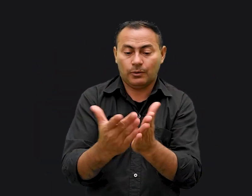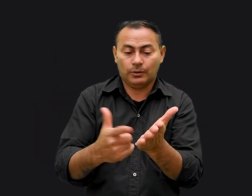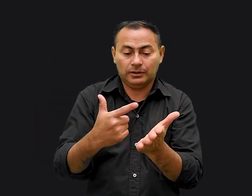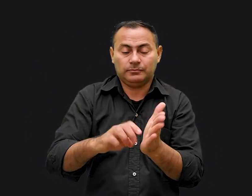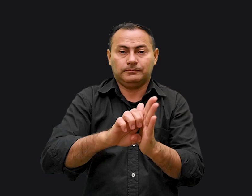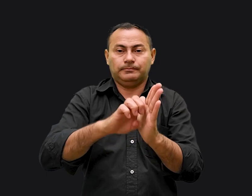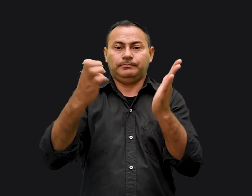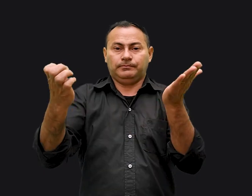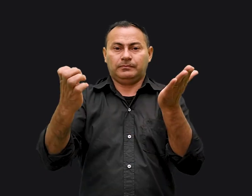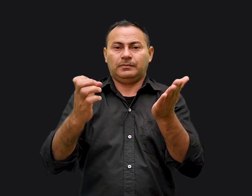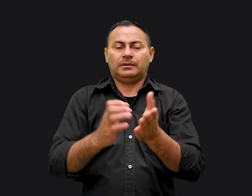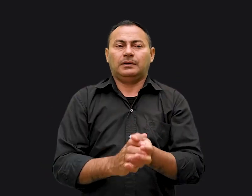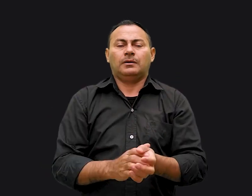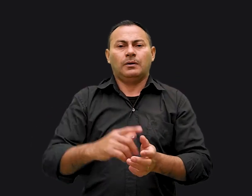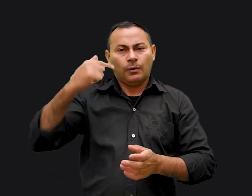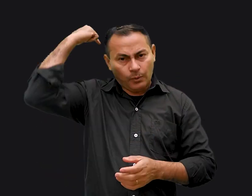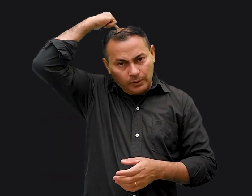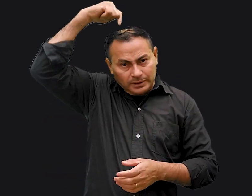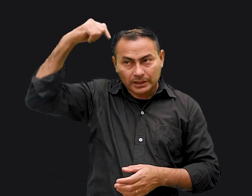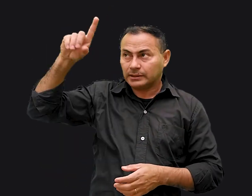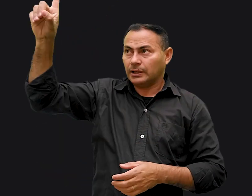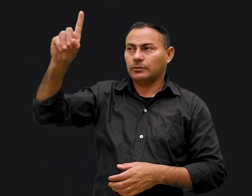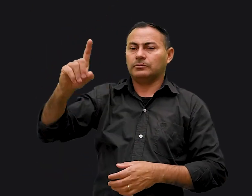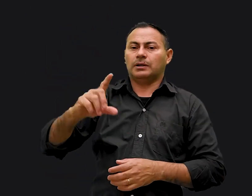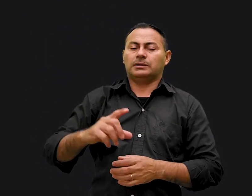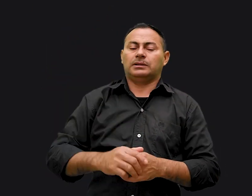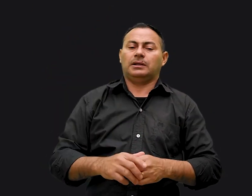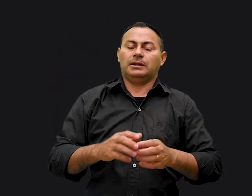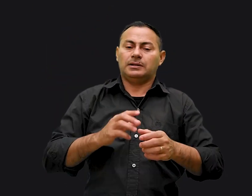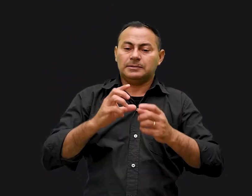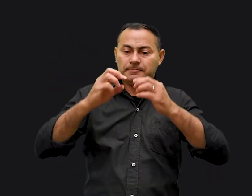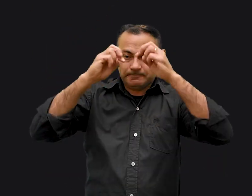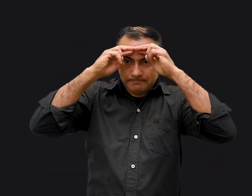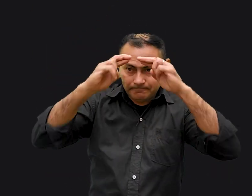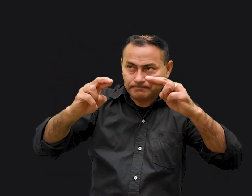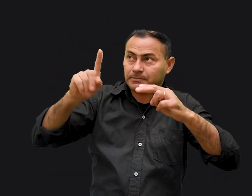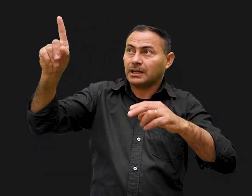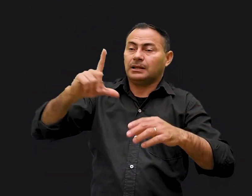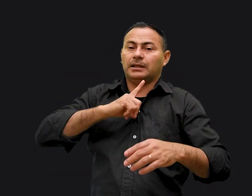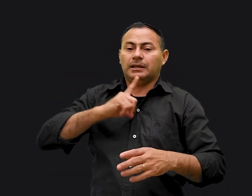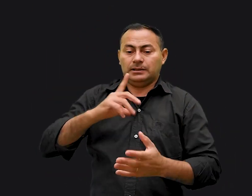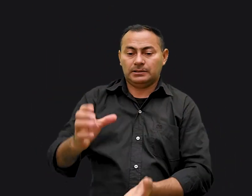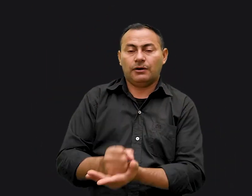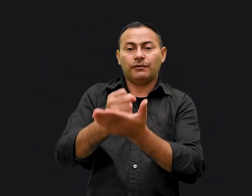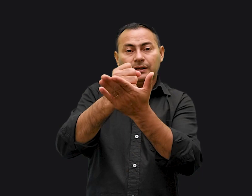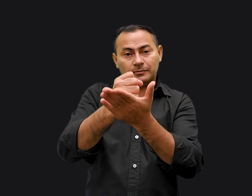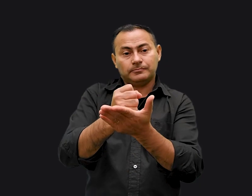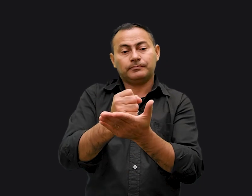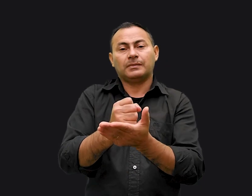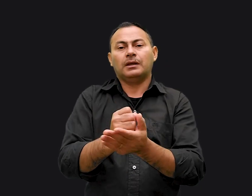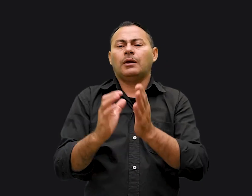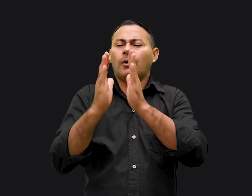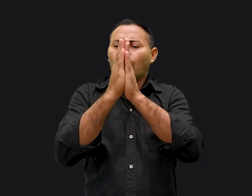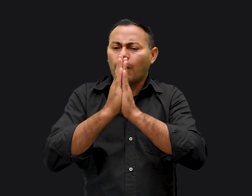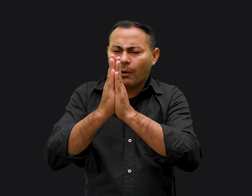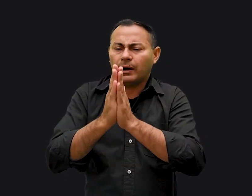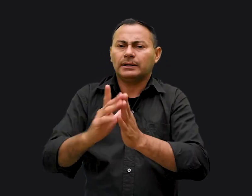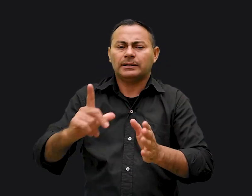livro de Êxodo Como um santo Deus Quer ser adorado por aqueles que ele tem salvado Eu oro para que como temos